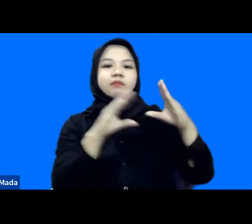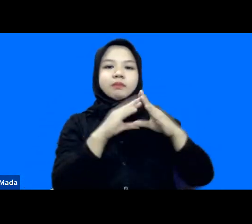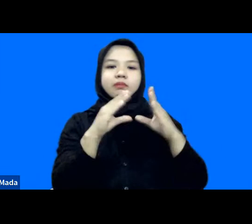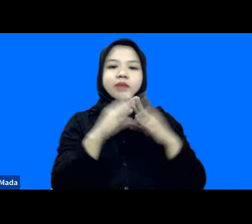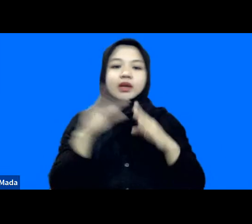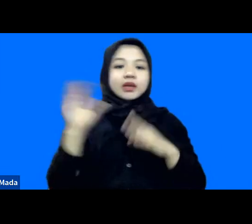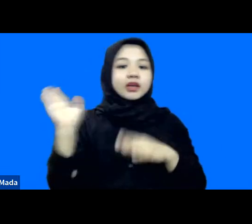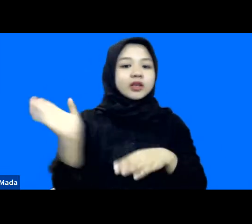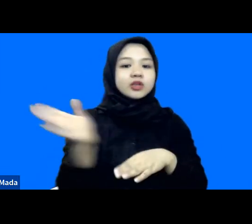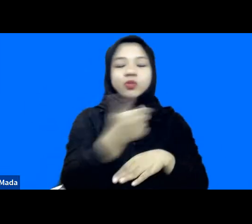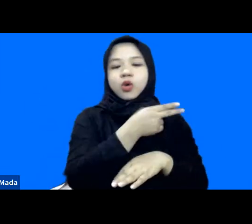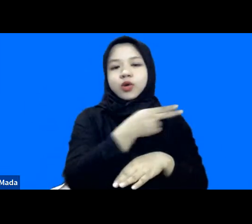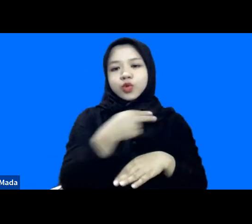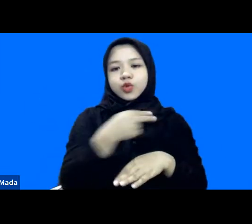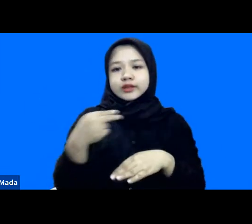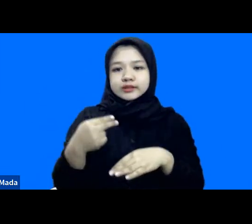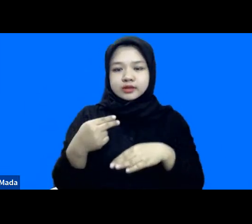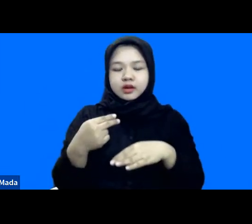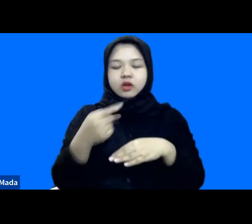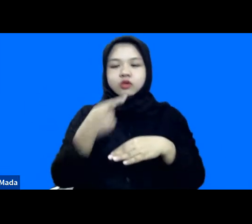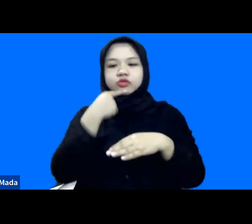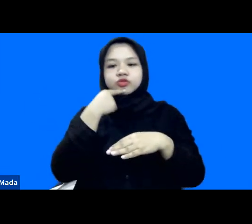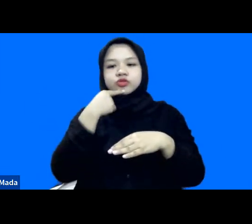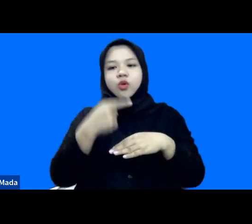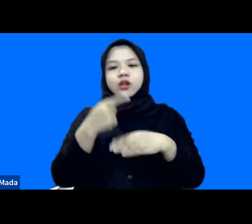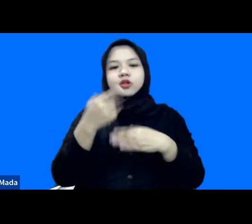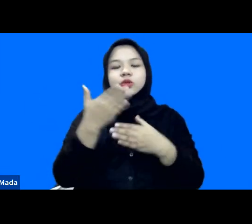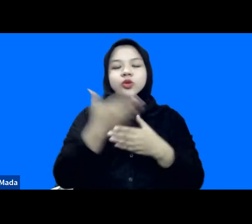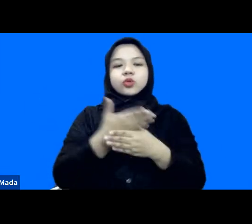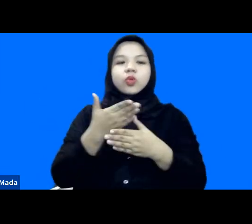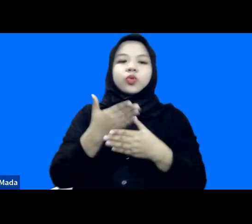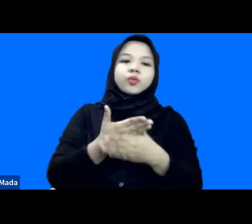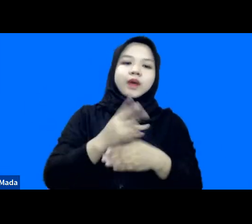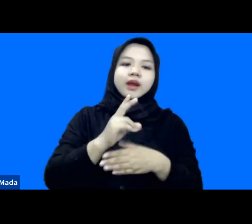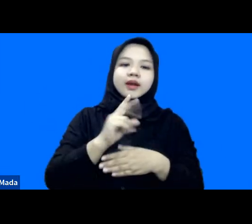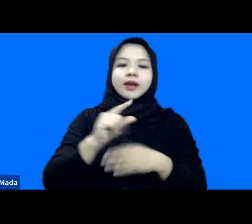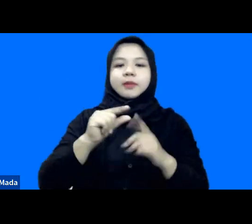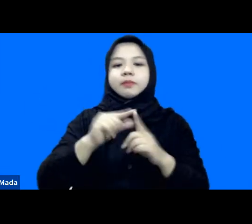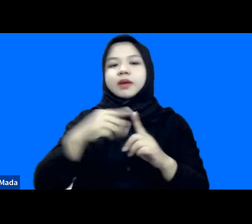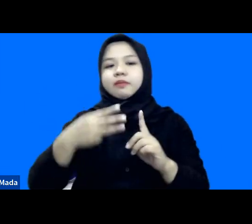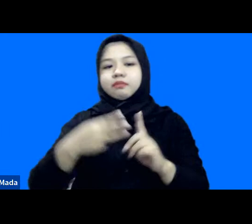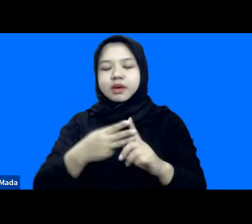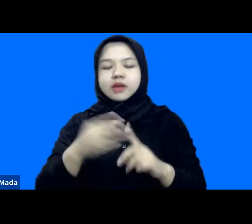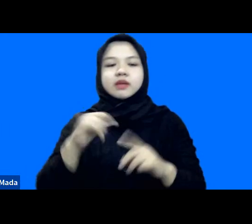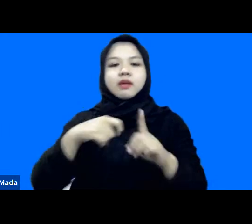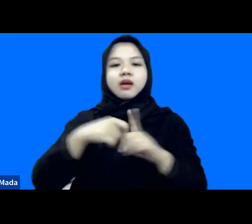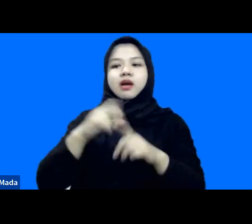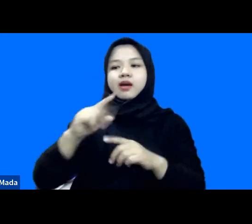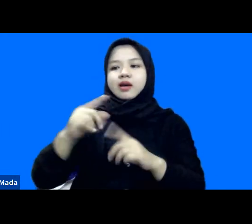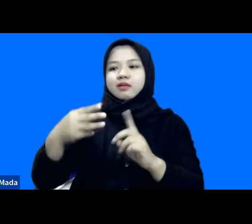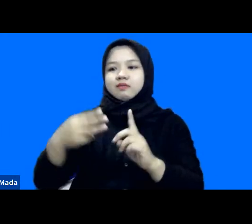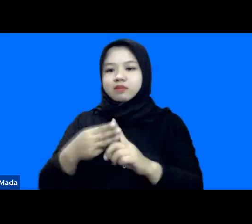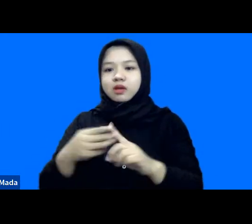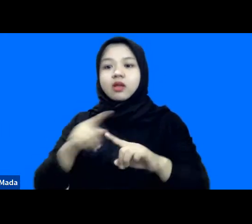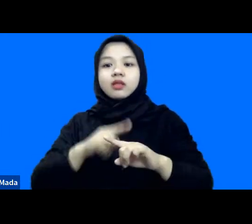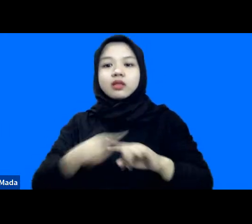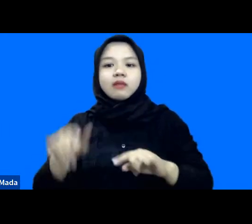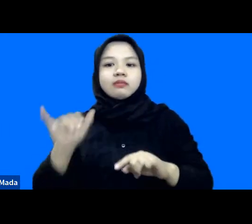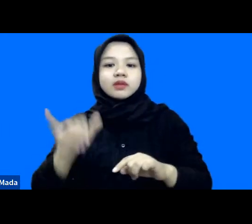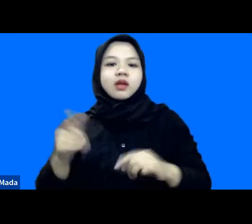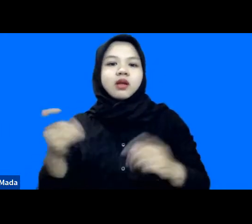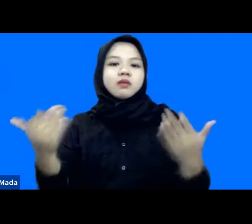Indonesia gitu ya terkait dengan dokumen RPB dan KRB nah seperti itu tapi ya itu kembali lagi